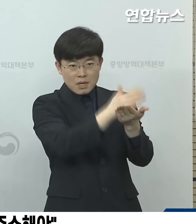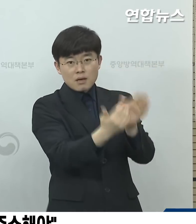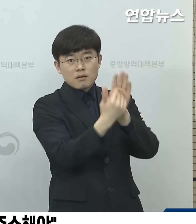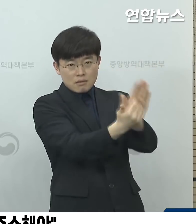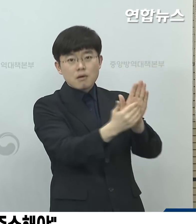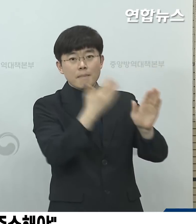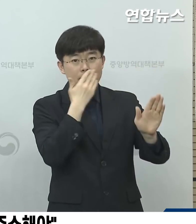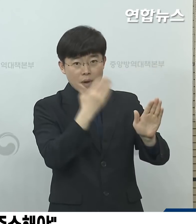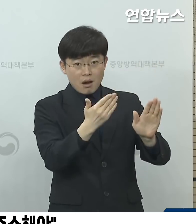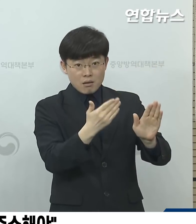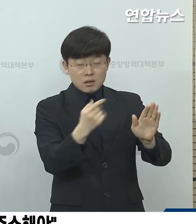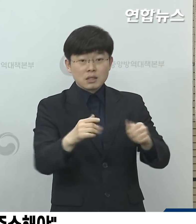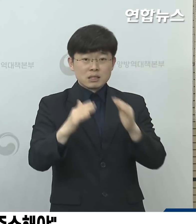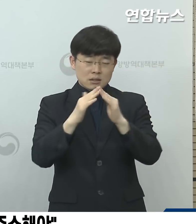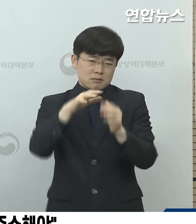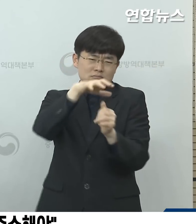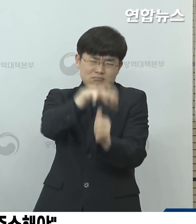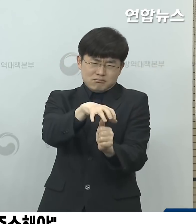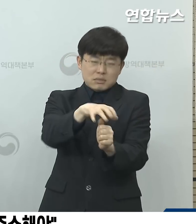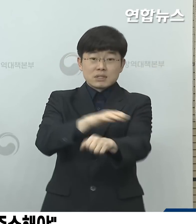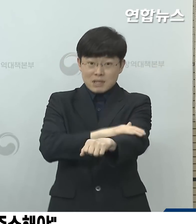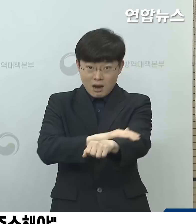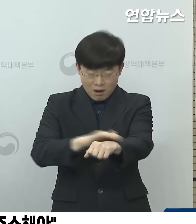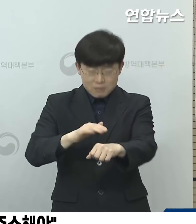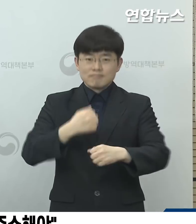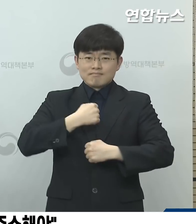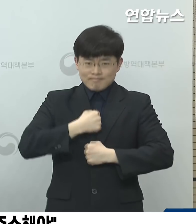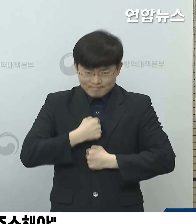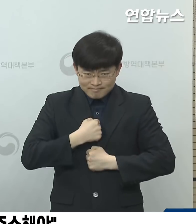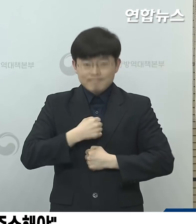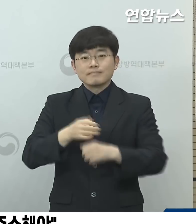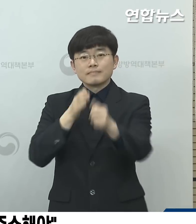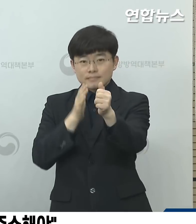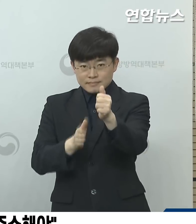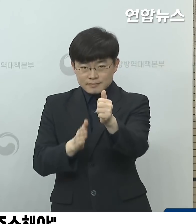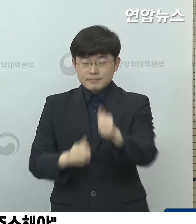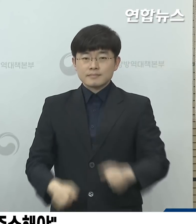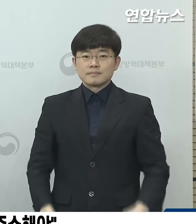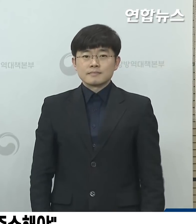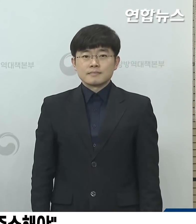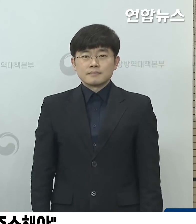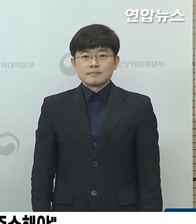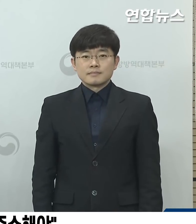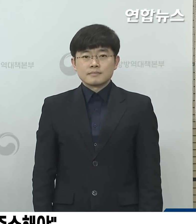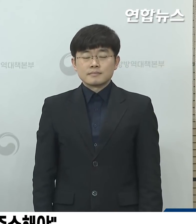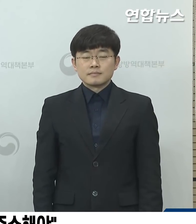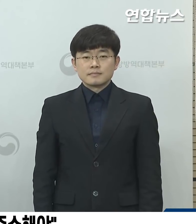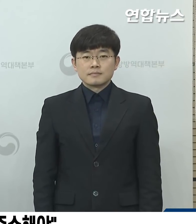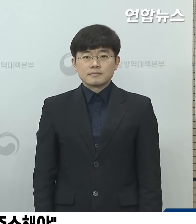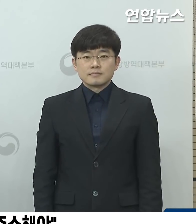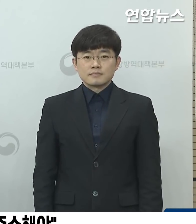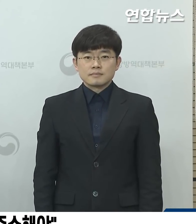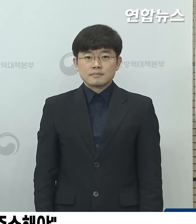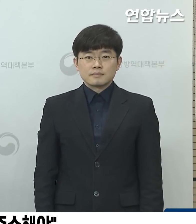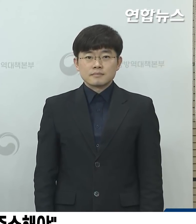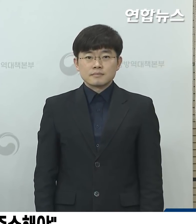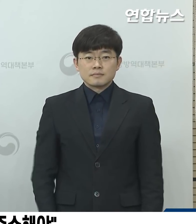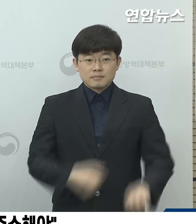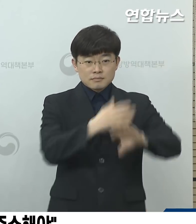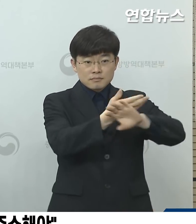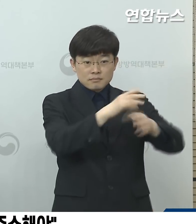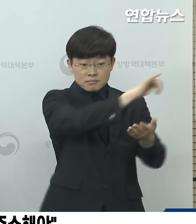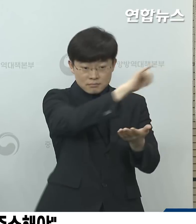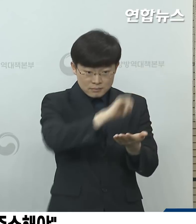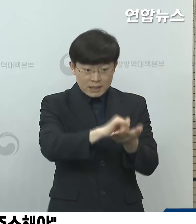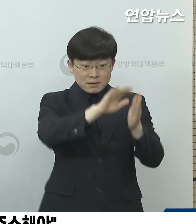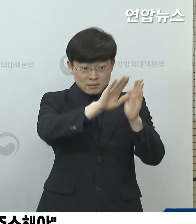수 있으므로 자가격리의 수칙을 철저히 준수하는 게 필요합니다. 해외 입국자는